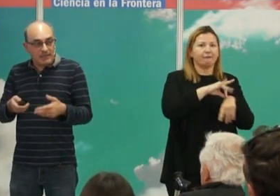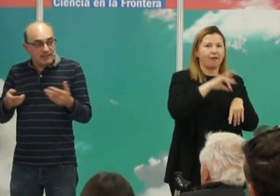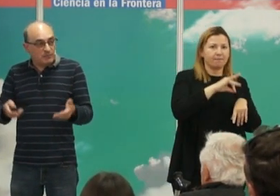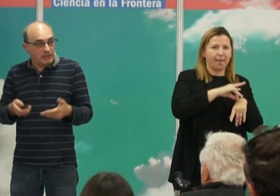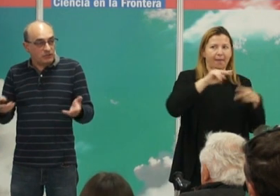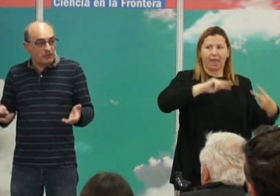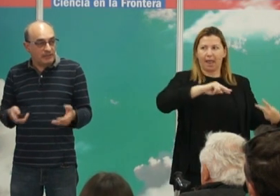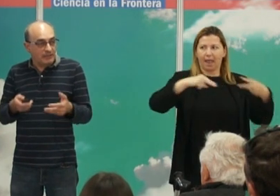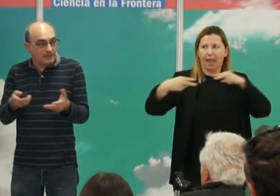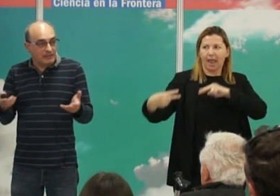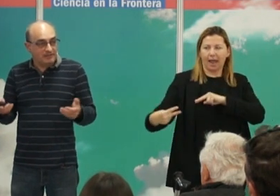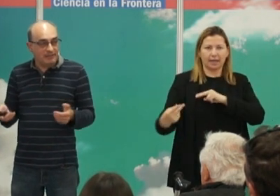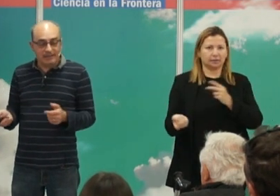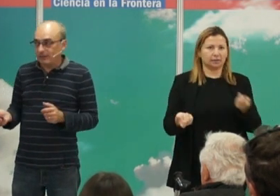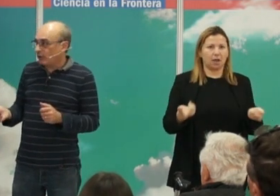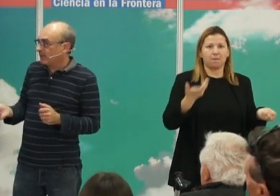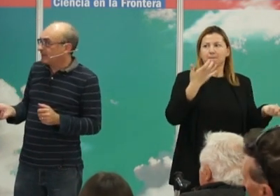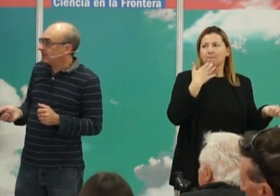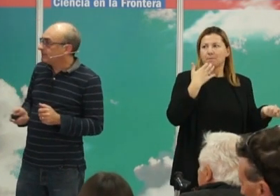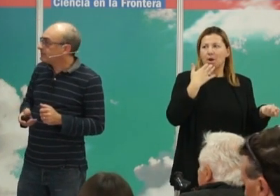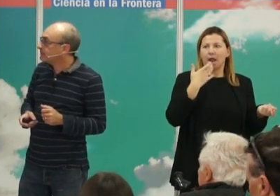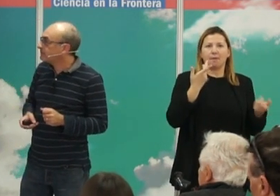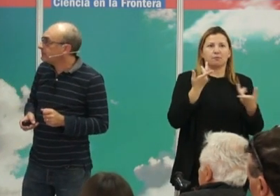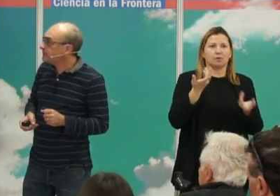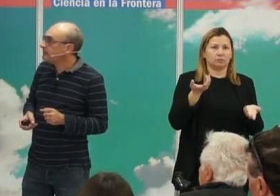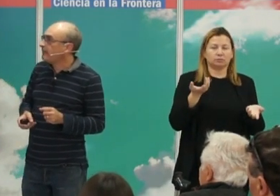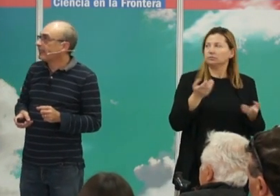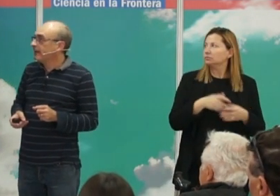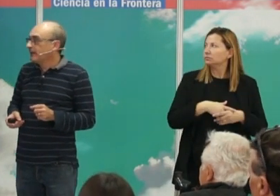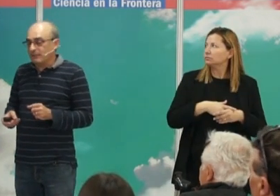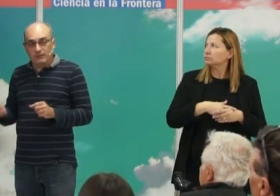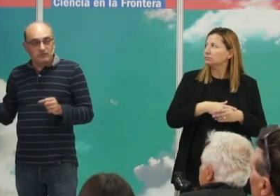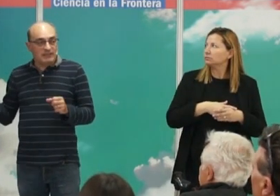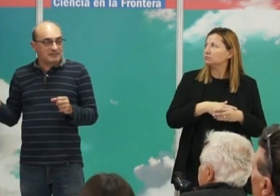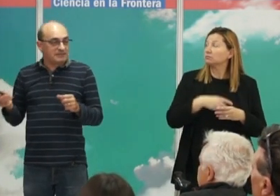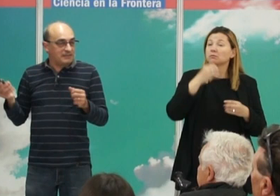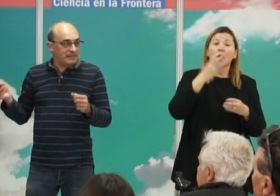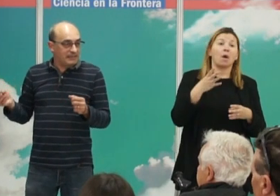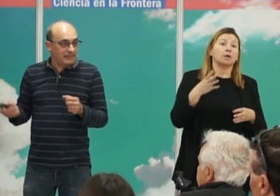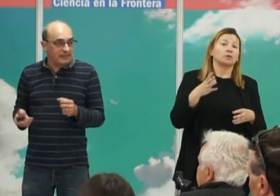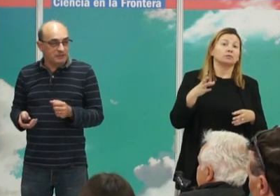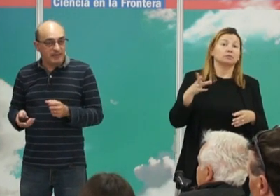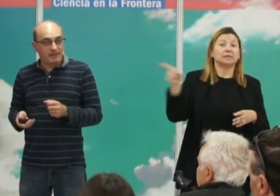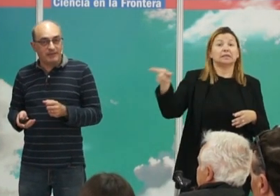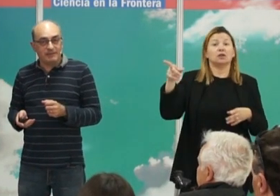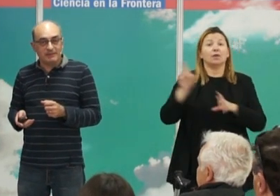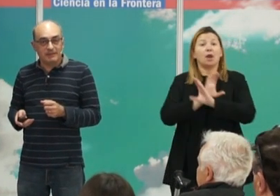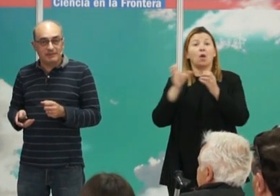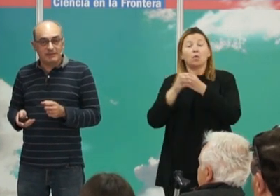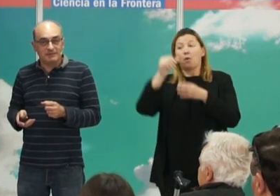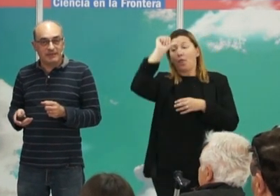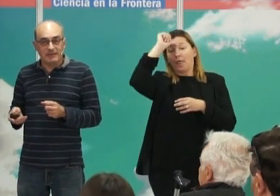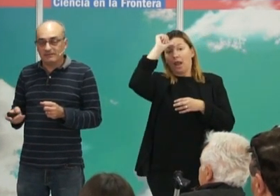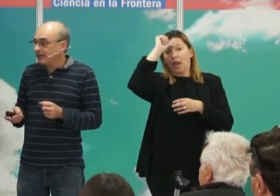sencillamente por el hecho de que sean tan endógamas pero bueno si las castas de la India nos parecen